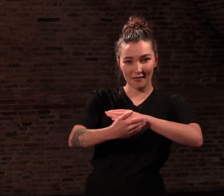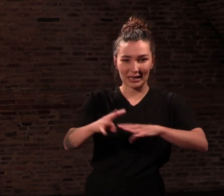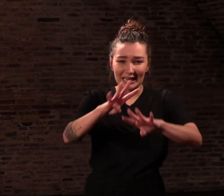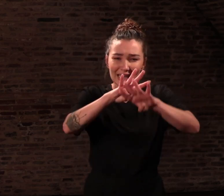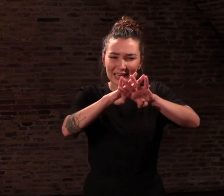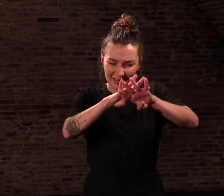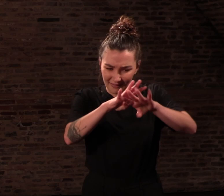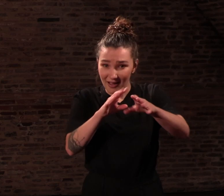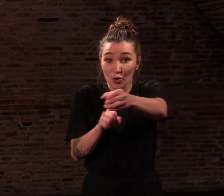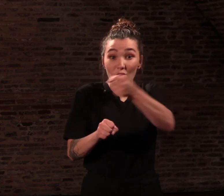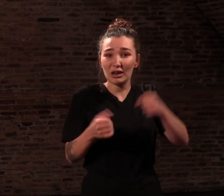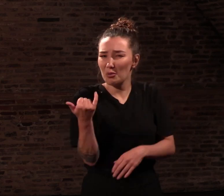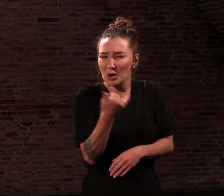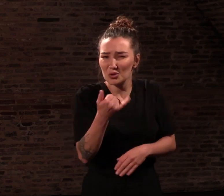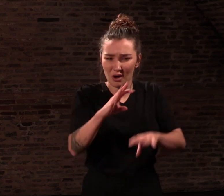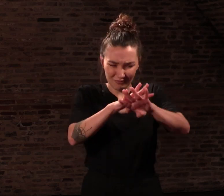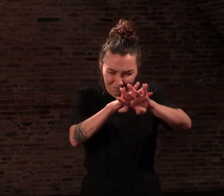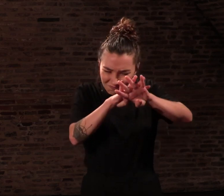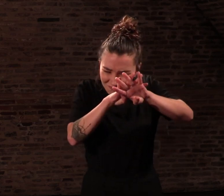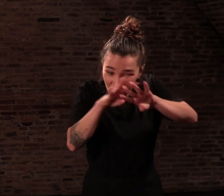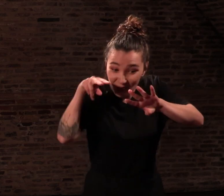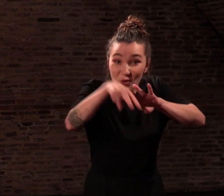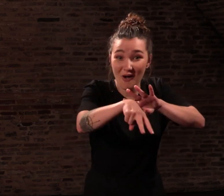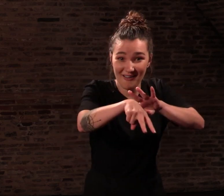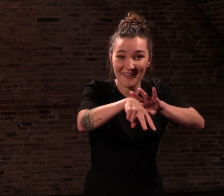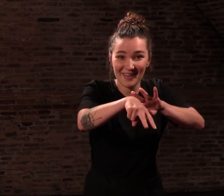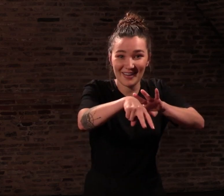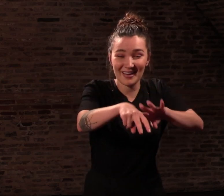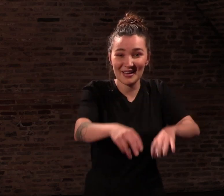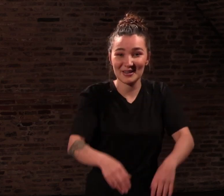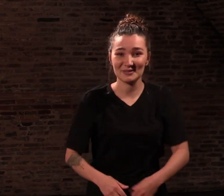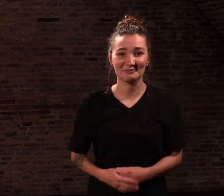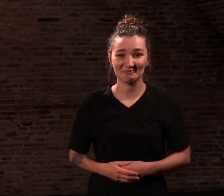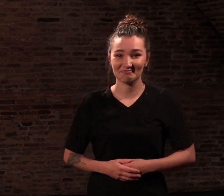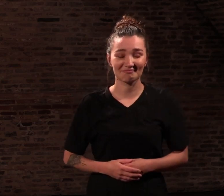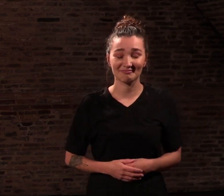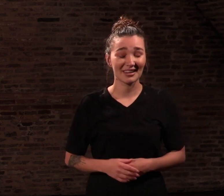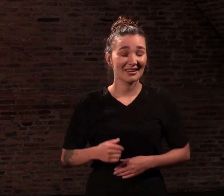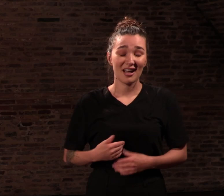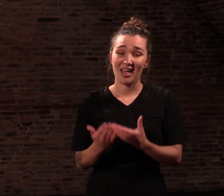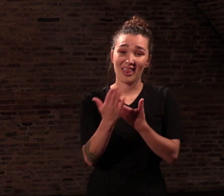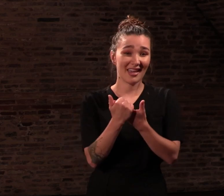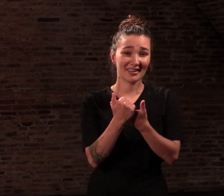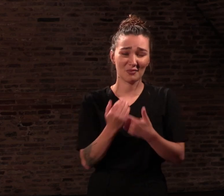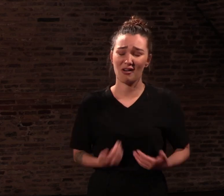sur le mur gauche. Il y en avait deux rangées et dans une de ces boîtes